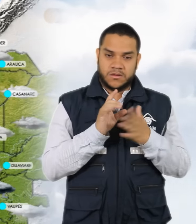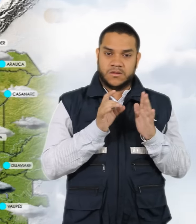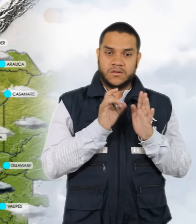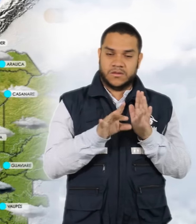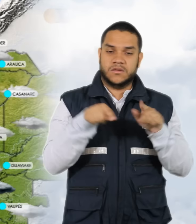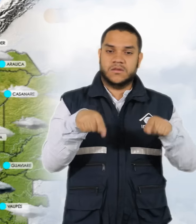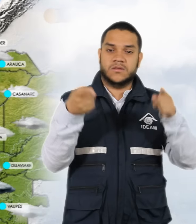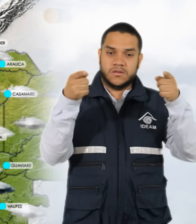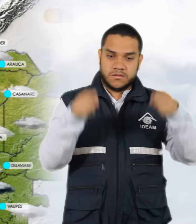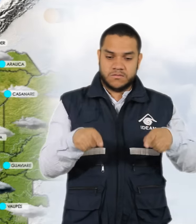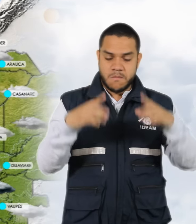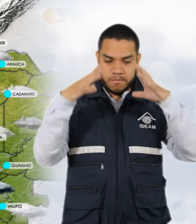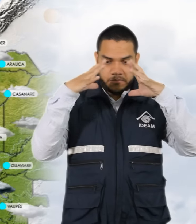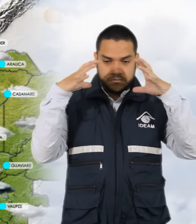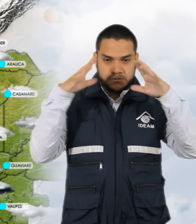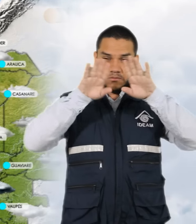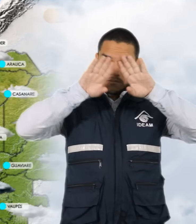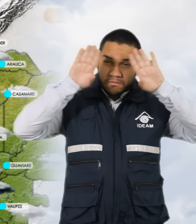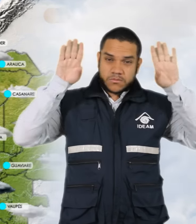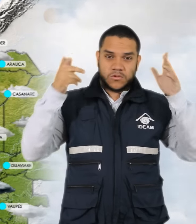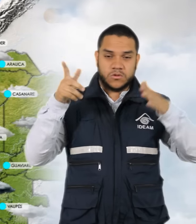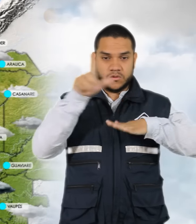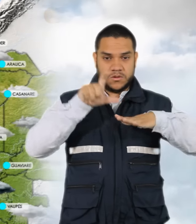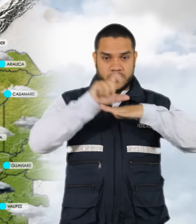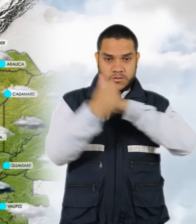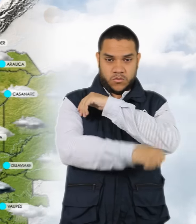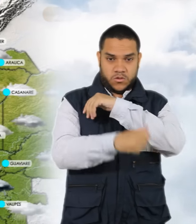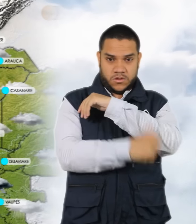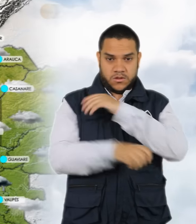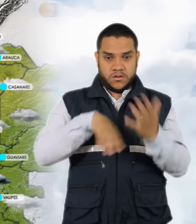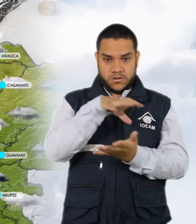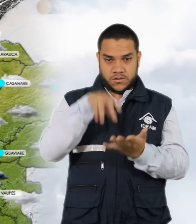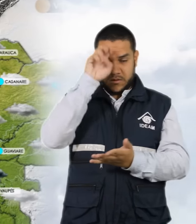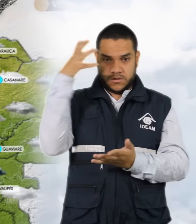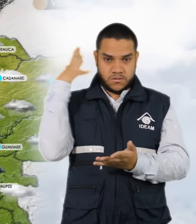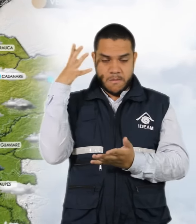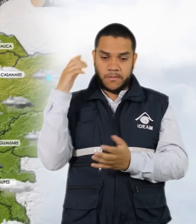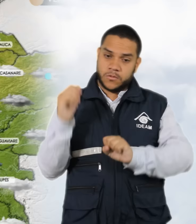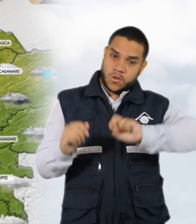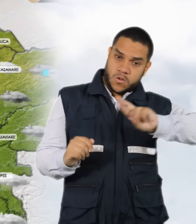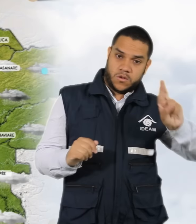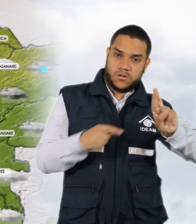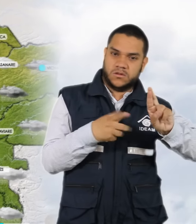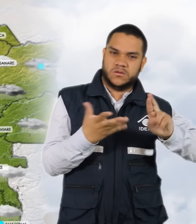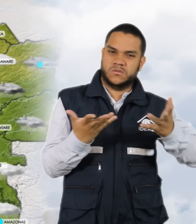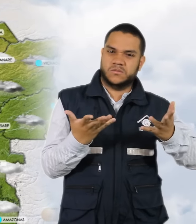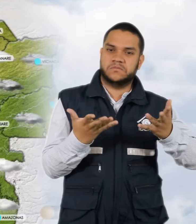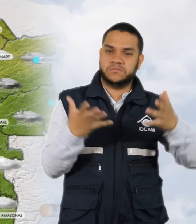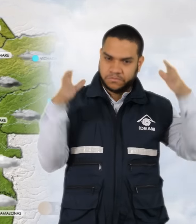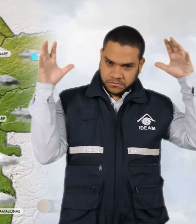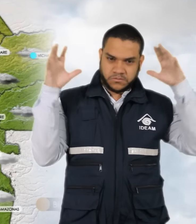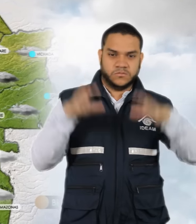cubierto en sectores de Cundinamarca, Boyacá y Los Santanderes. Para el oriente del territorio nacional se seguirán presentando